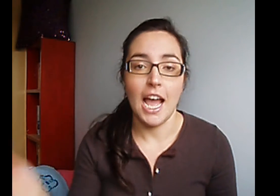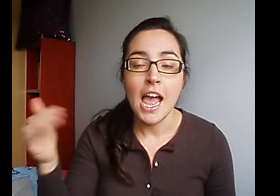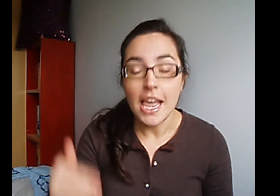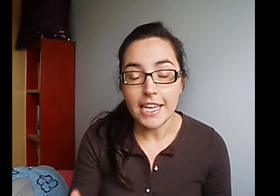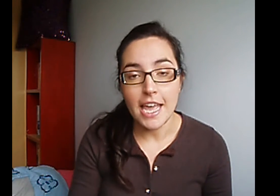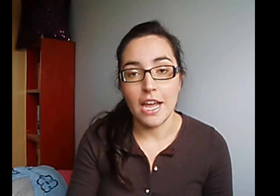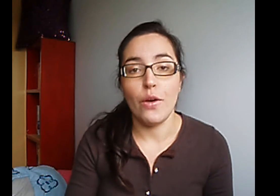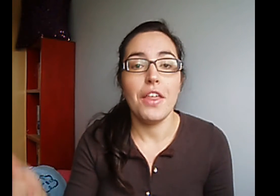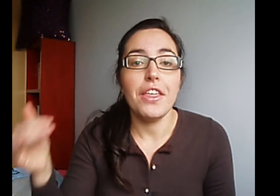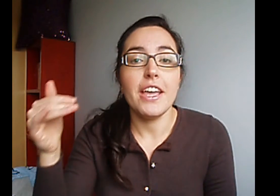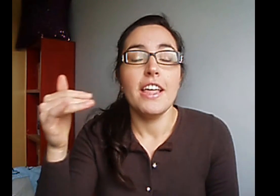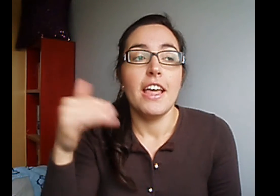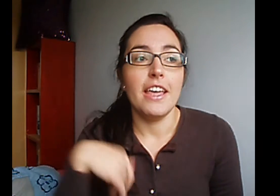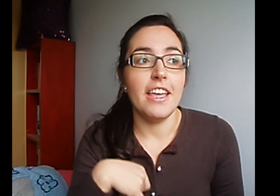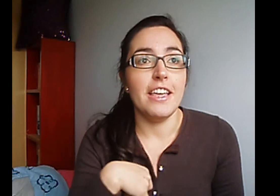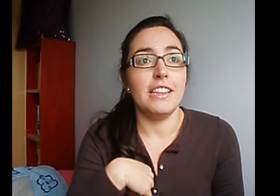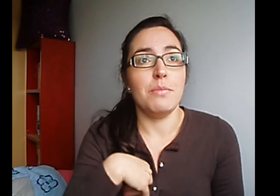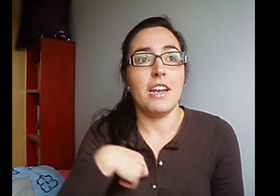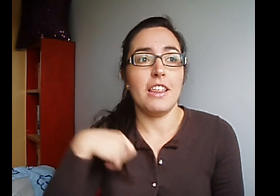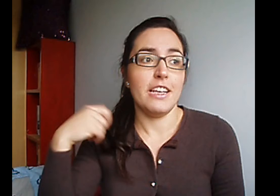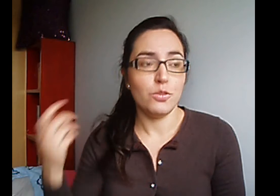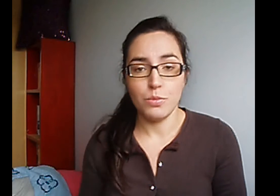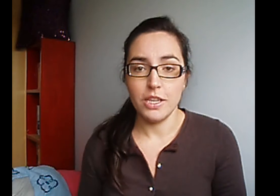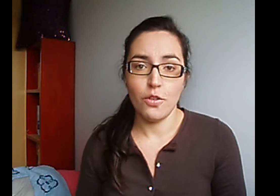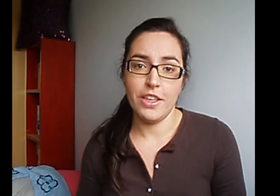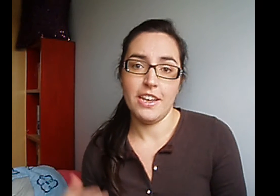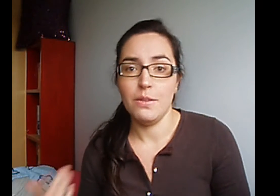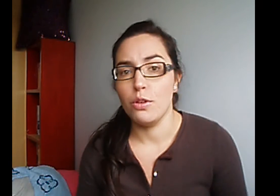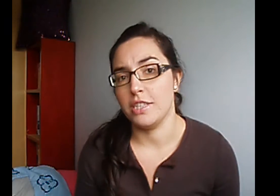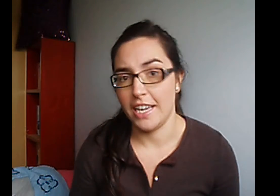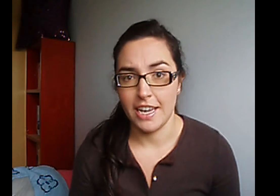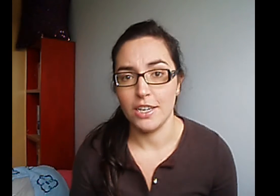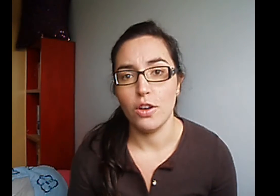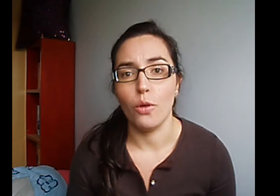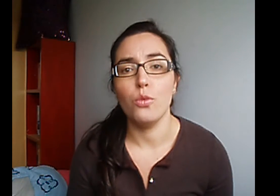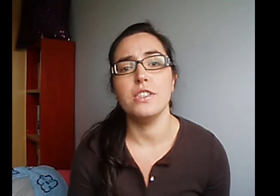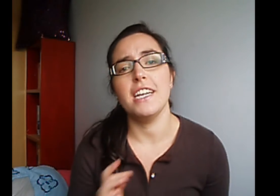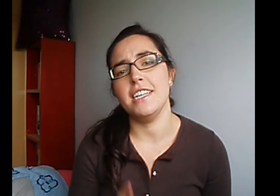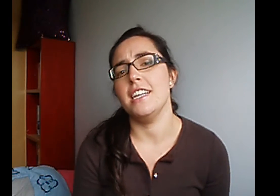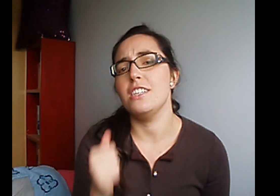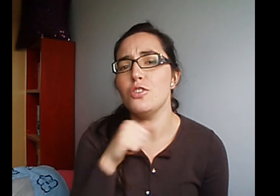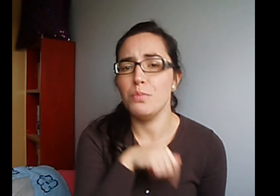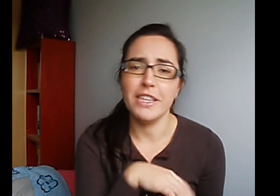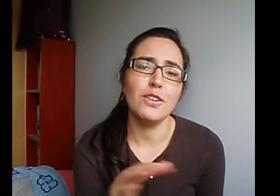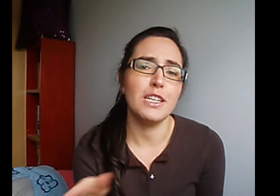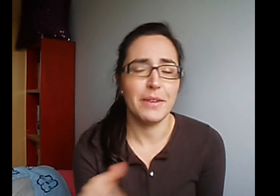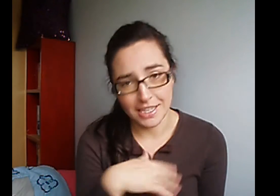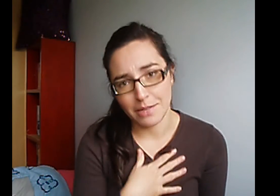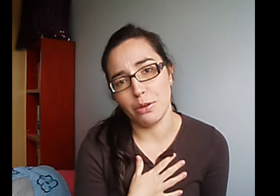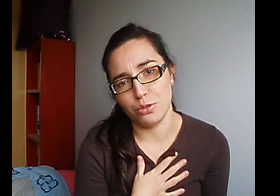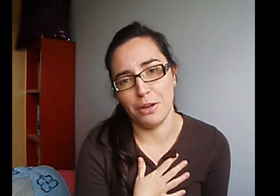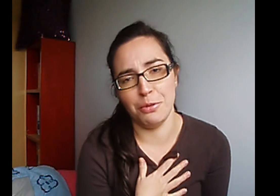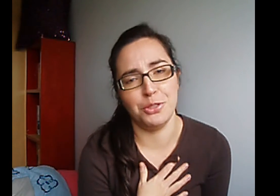Y ella lo hace También ha hecho un vídeo de libros que no le gustan Y esos vídeos la verdad es que me gustan mucho